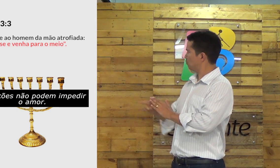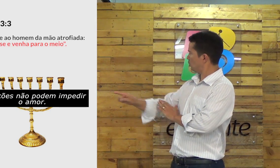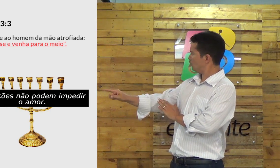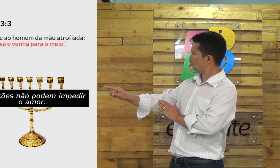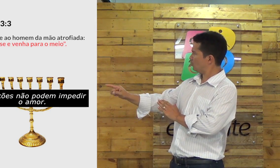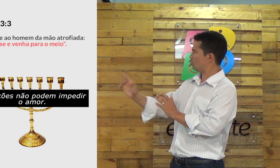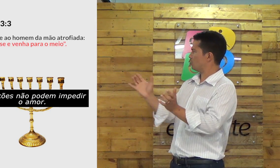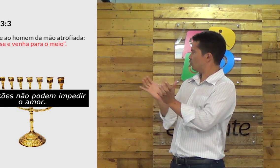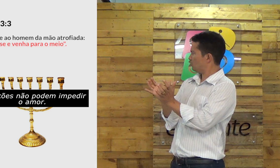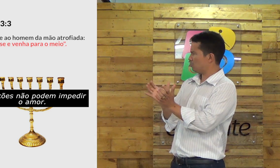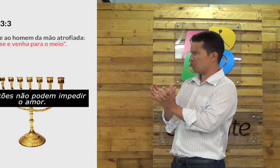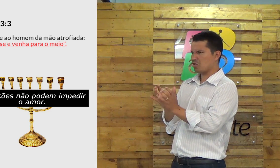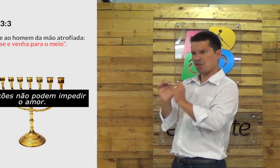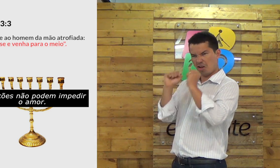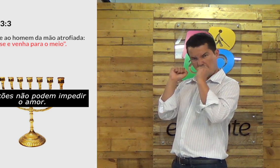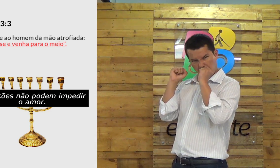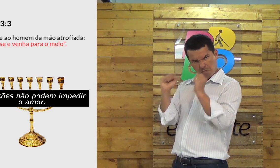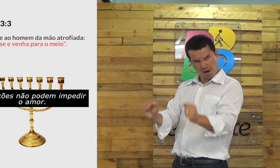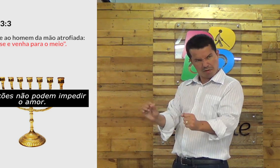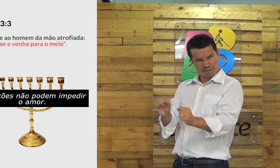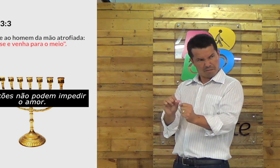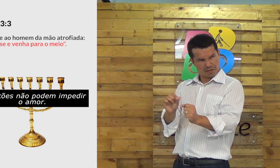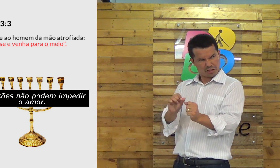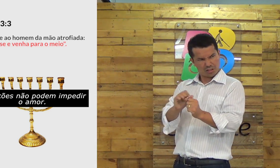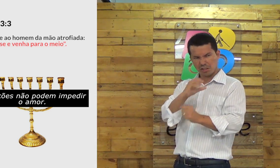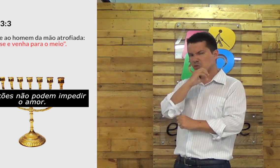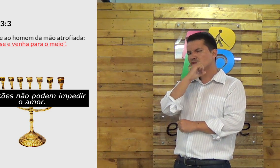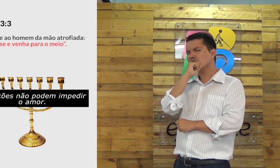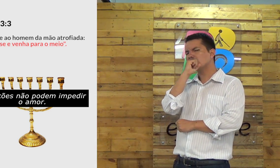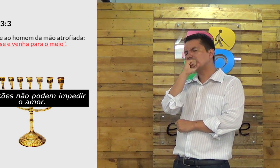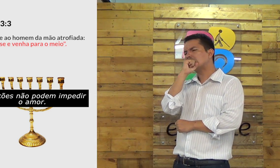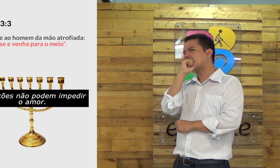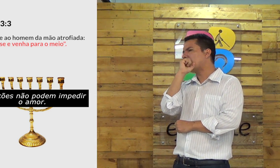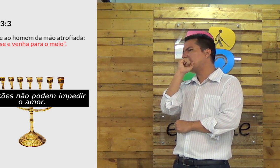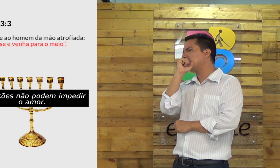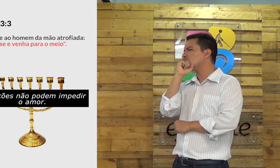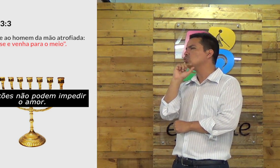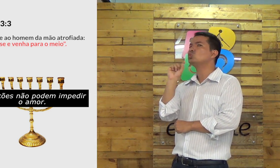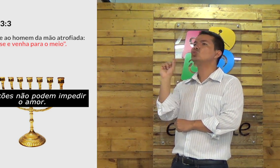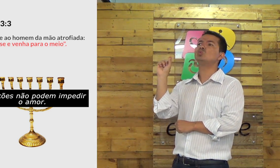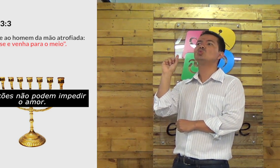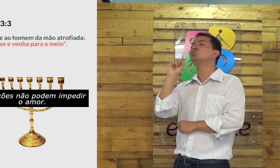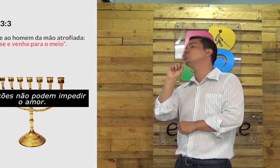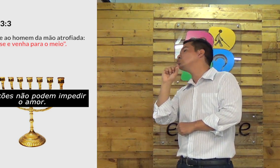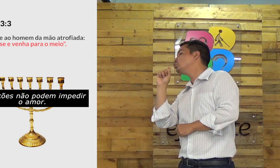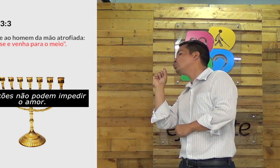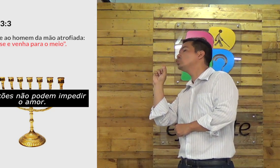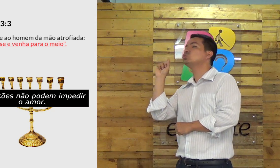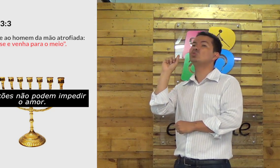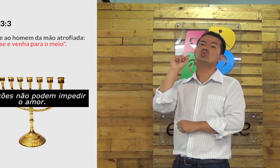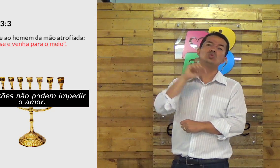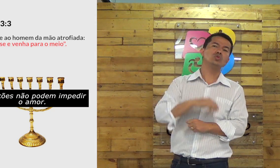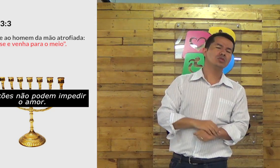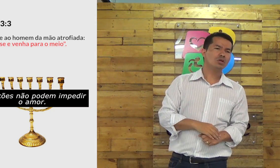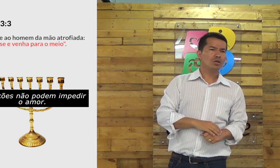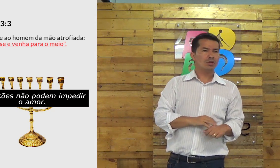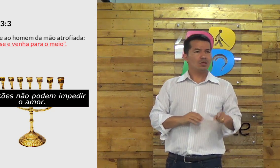aí o texto continua Jesus perguntou para aquele grupo de pessoas que estavam tentando acusá-lo o que é permitido fazer no sábado?